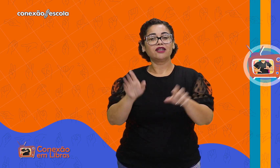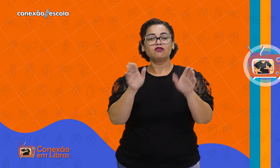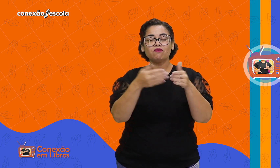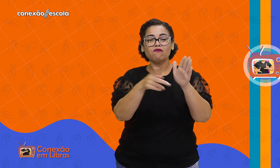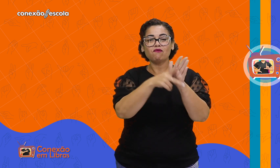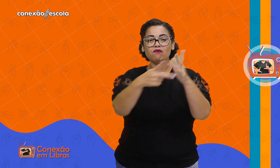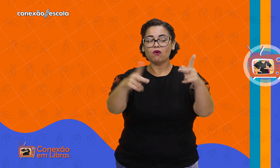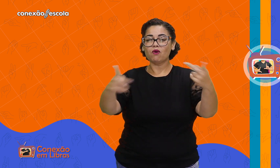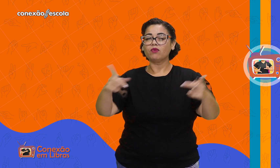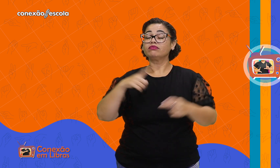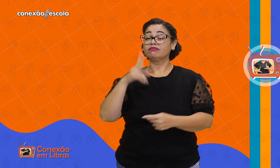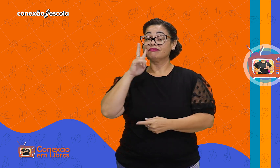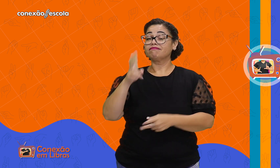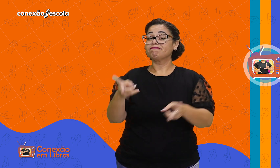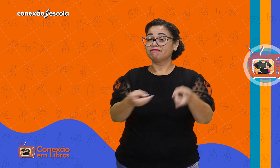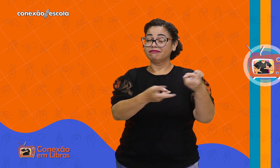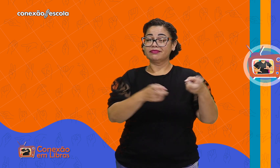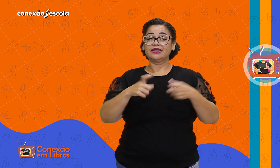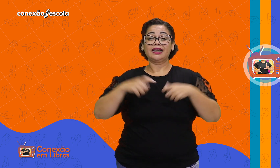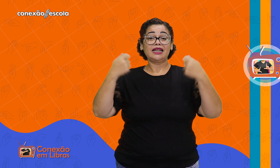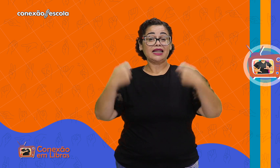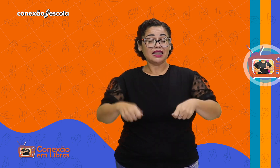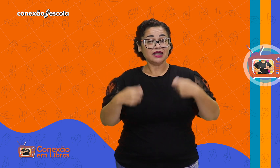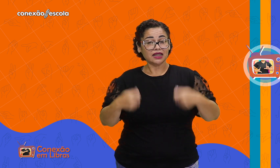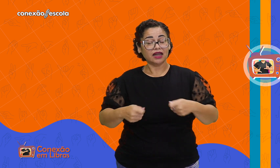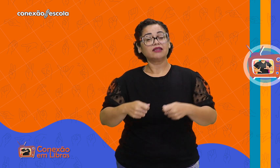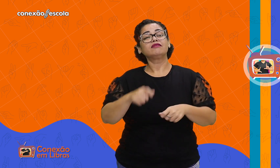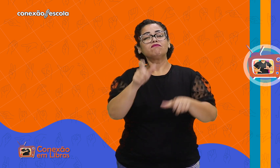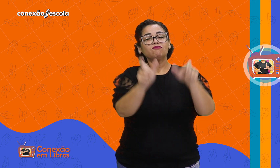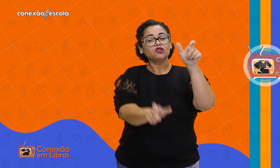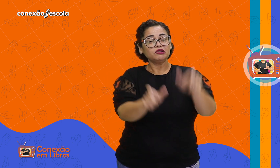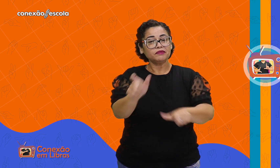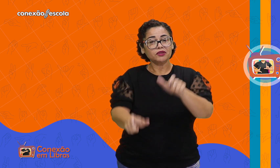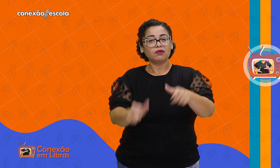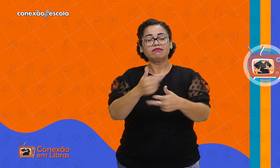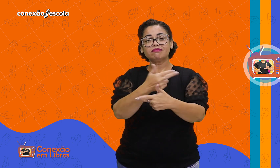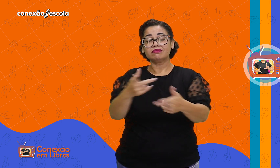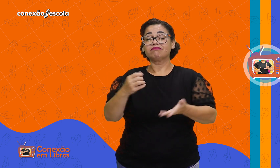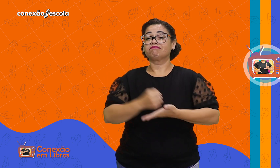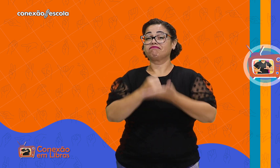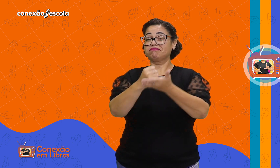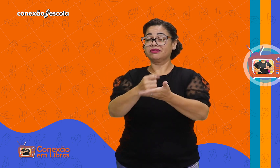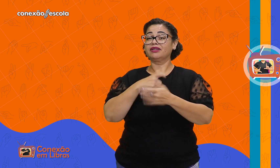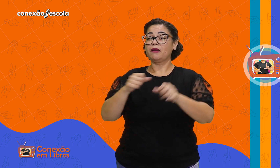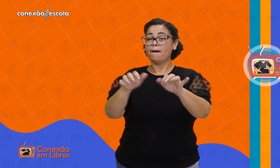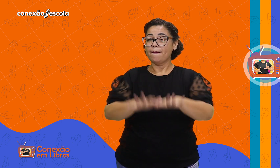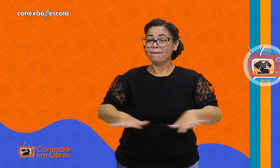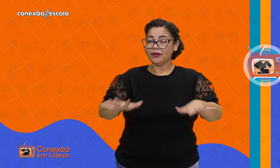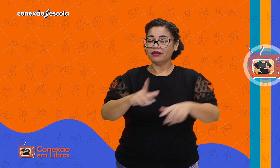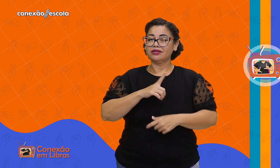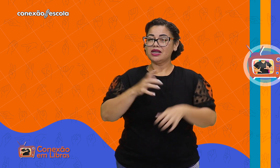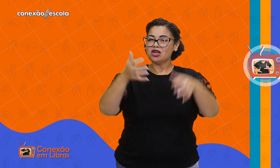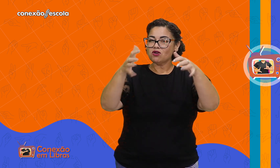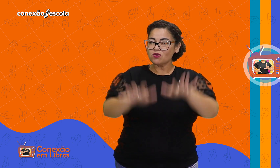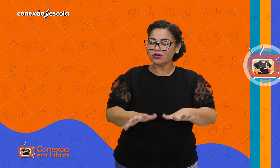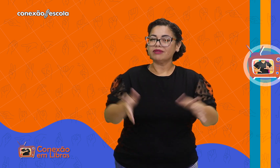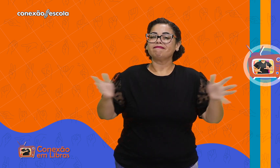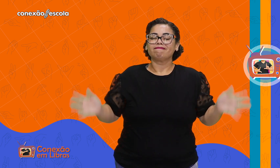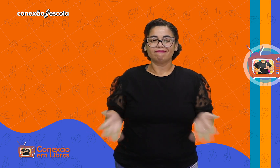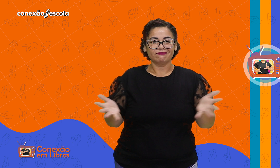Estratégias personalizadas que levam em consideração as necessidades individuais, proporcionando ambientes inclusivos